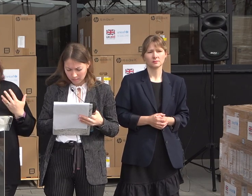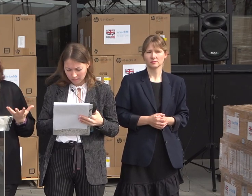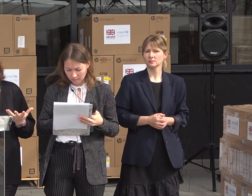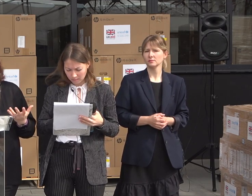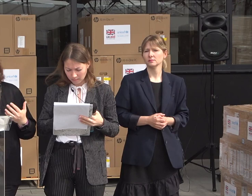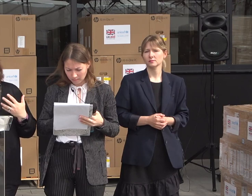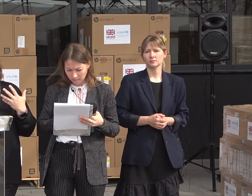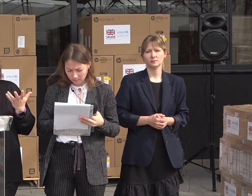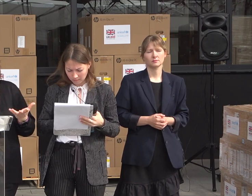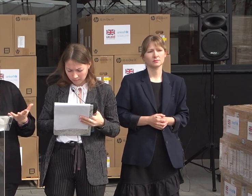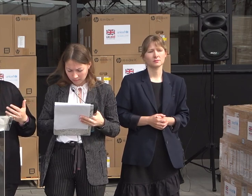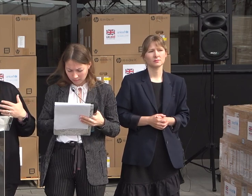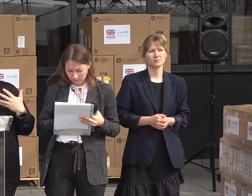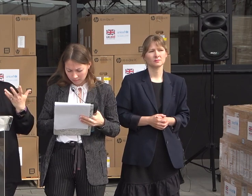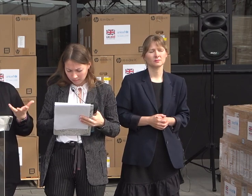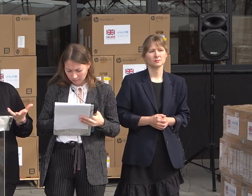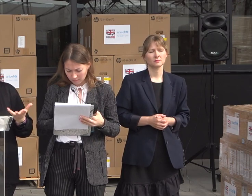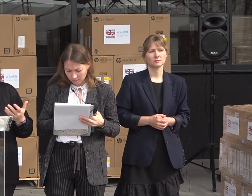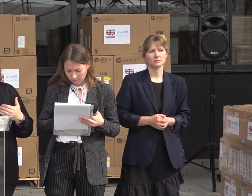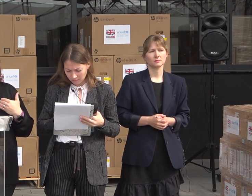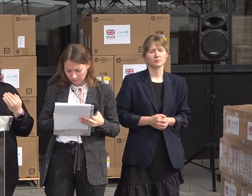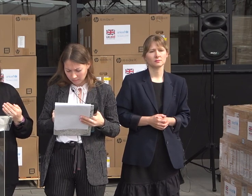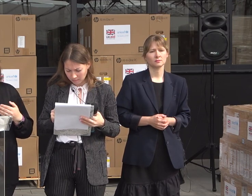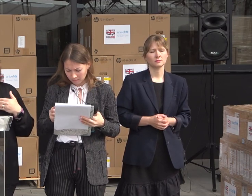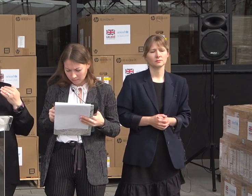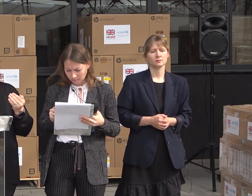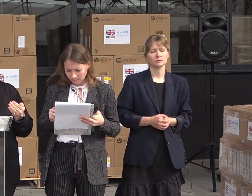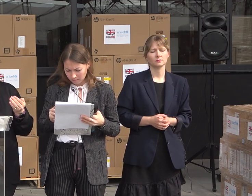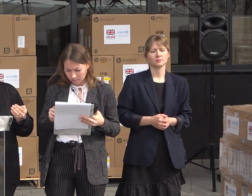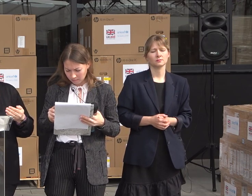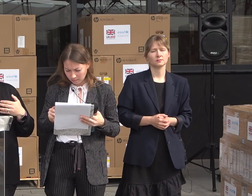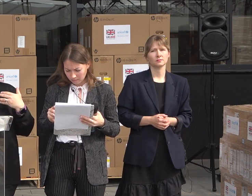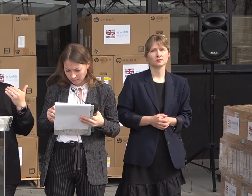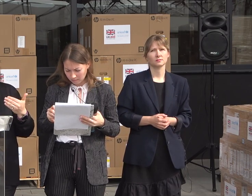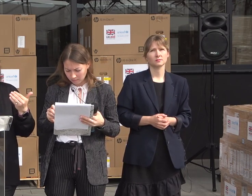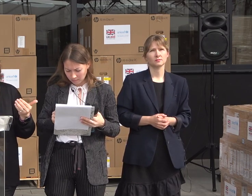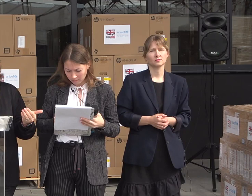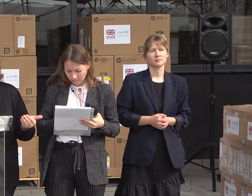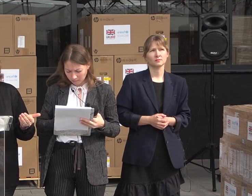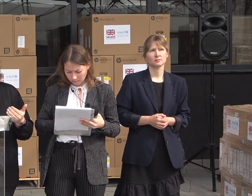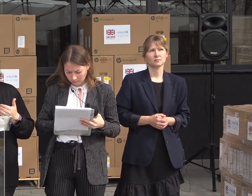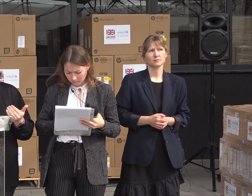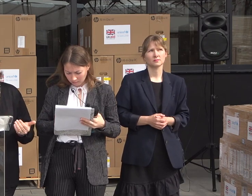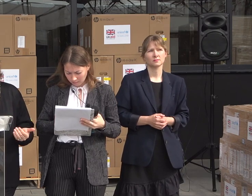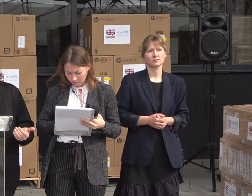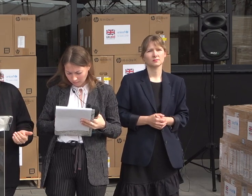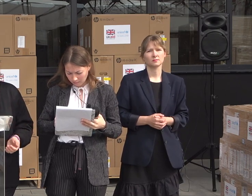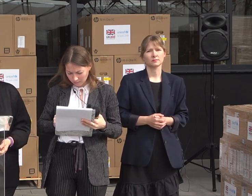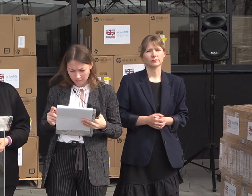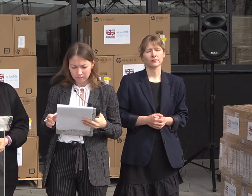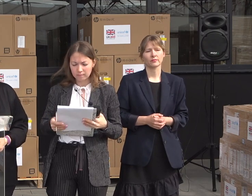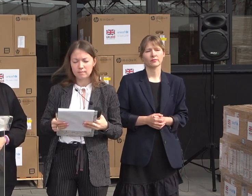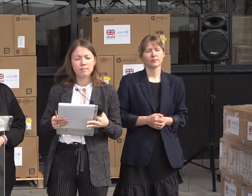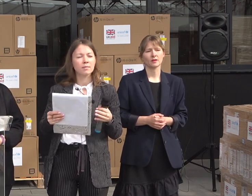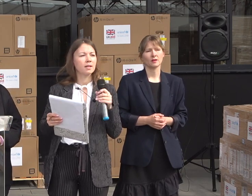are supported by prompts, by standards to ensure that everyone is receiving the same quality of service across the country.